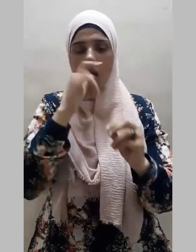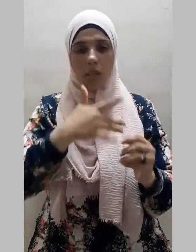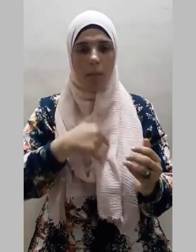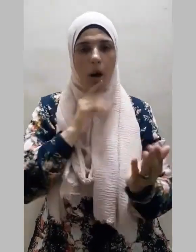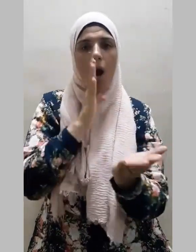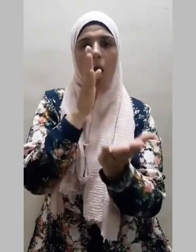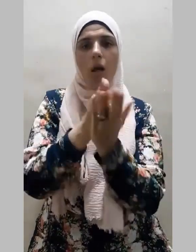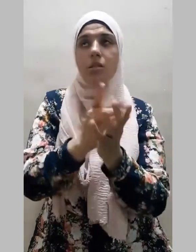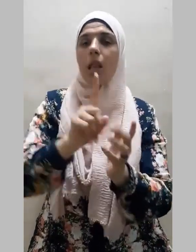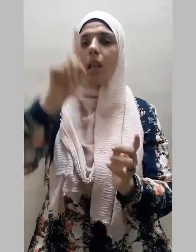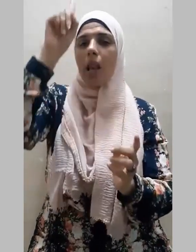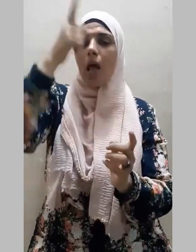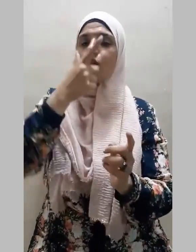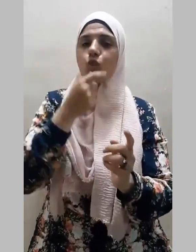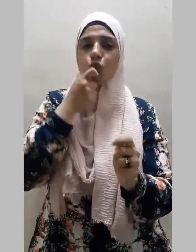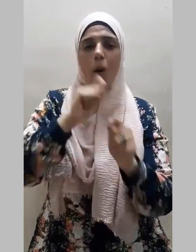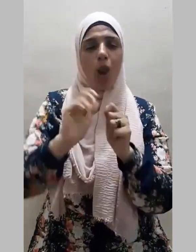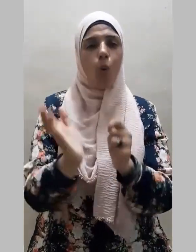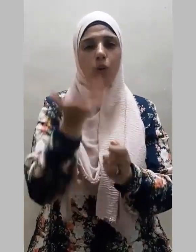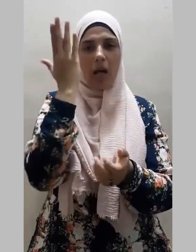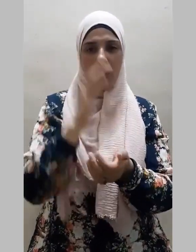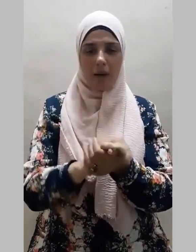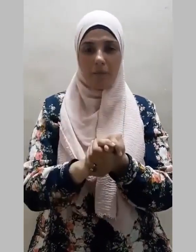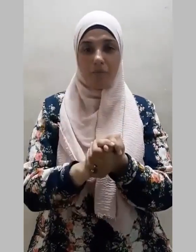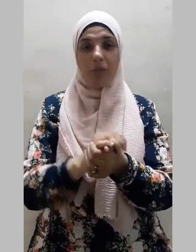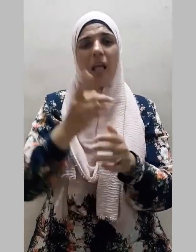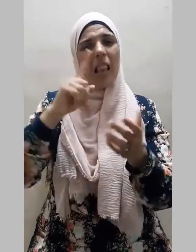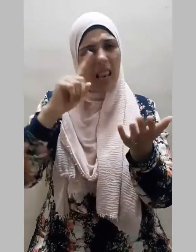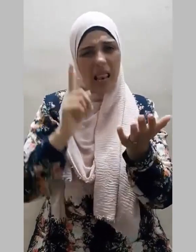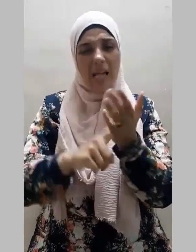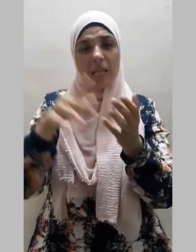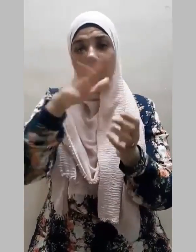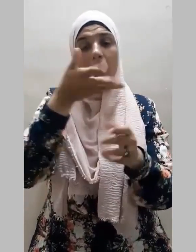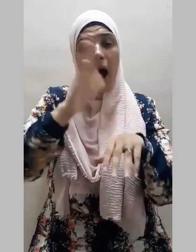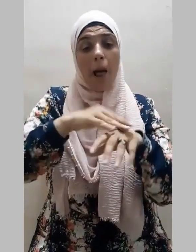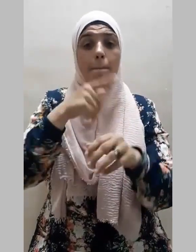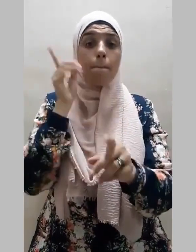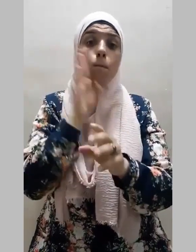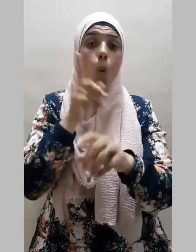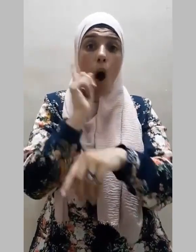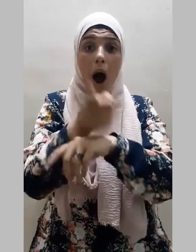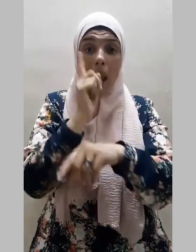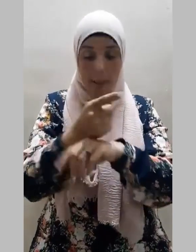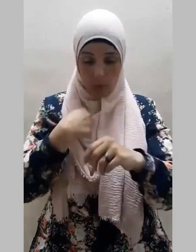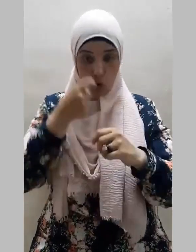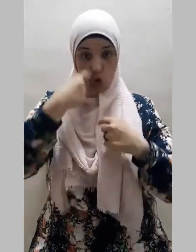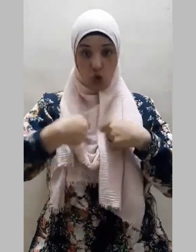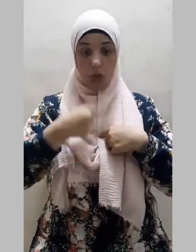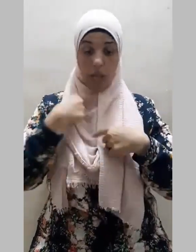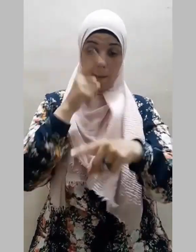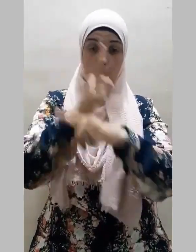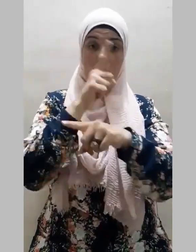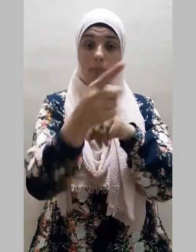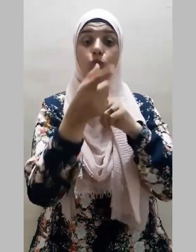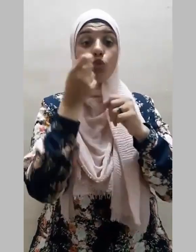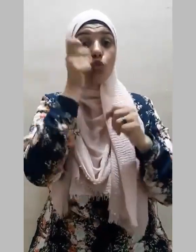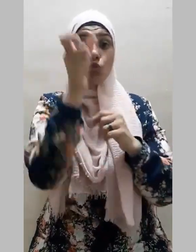لله عز وجل فيجب على المعلم والمتعلم أن يبتلي